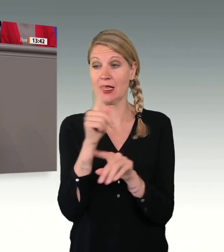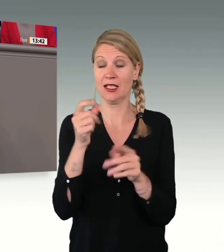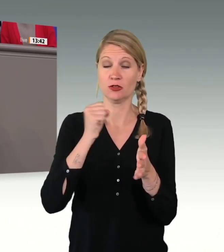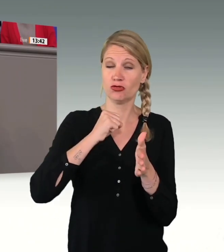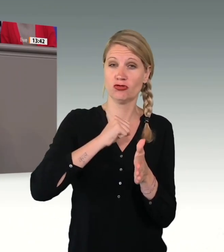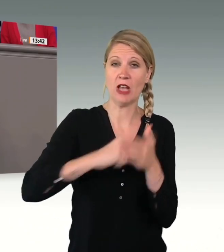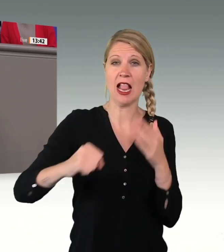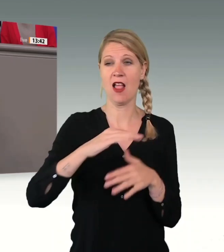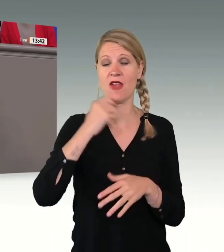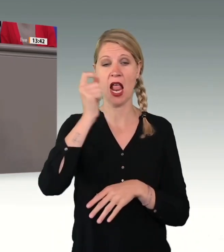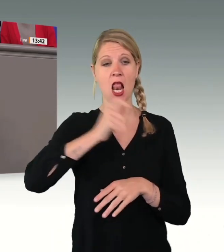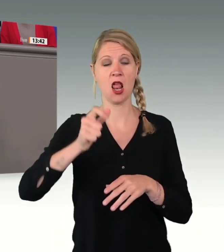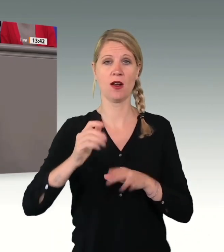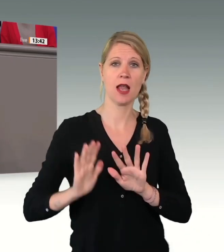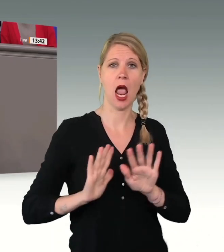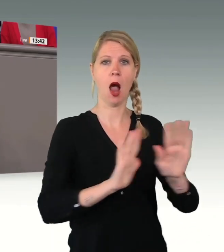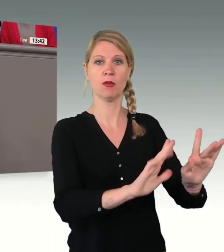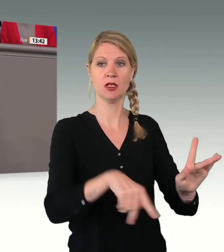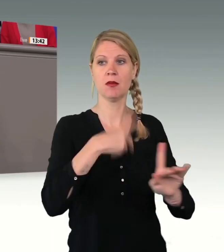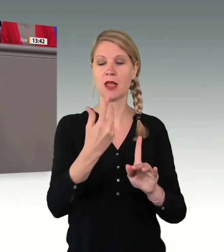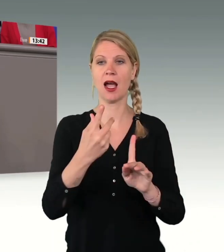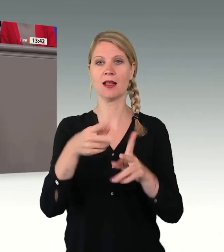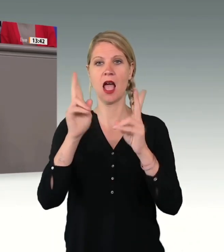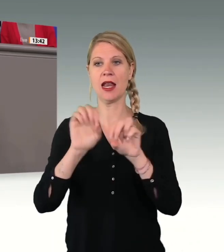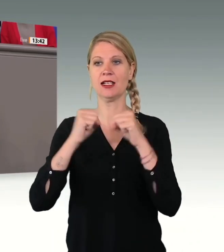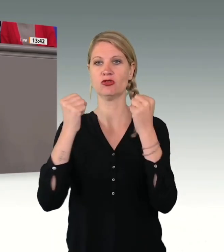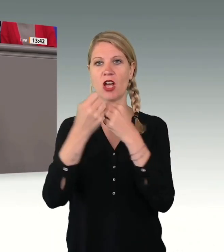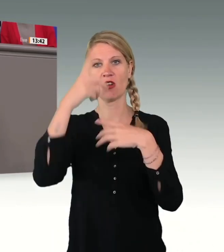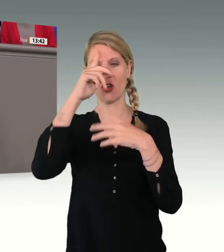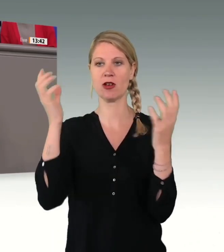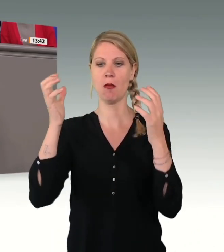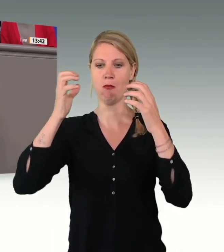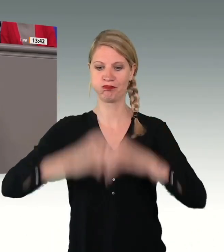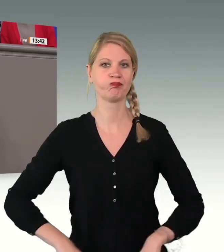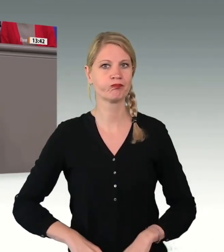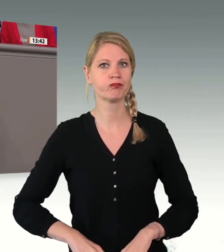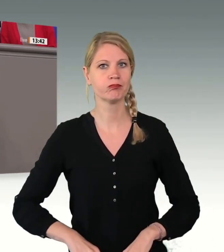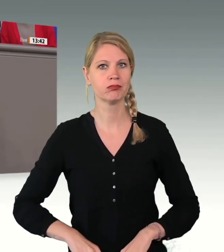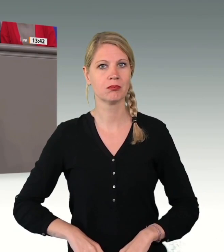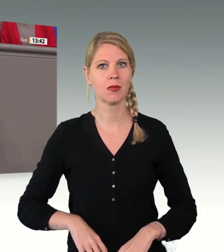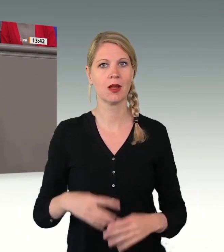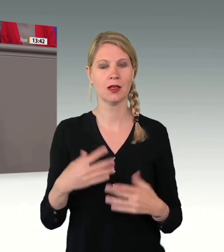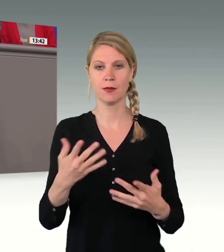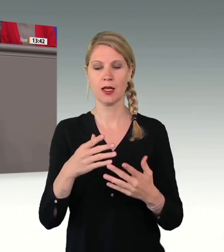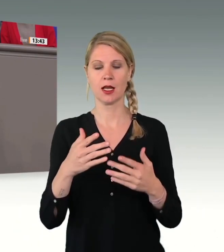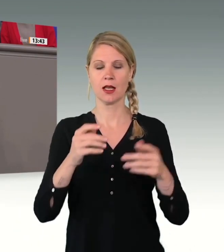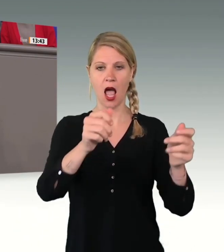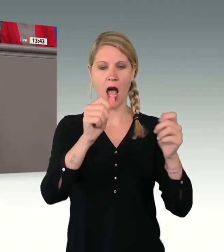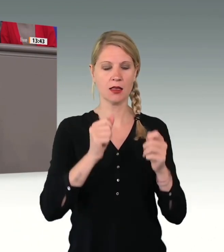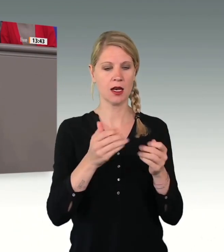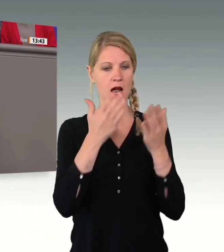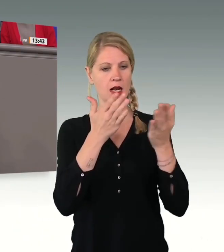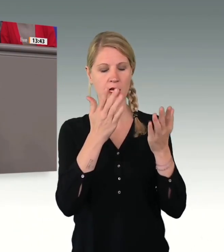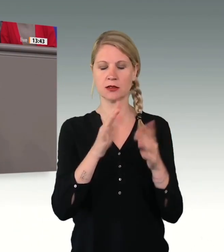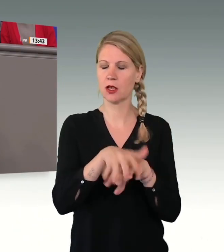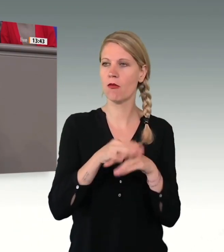sozusagen der Zerfall des Rechtsstaates in Deutschland. Man liest Ihren Antrag und hat das Gefühl, Tausende von Straftätern